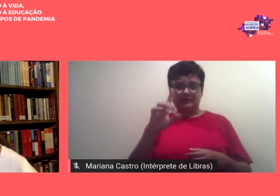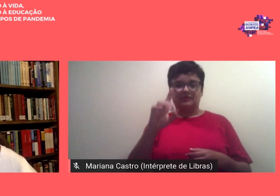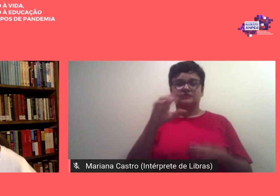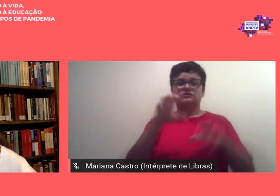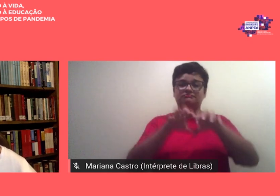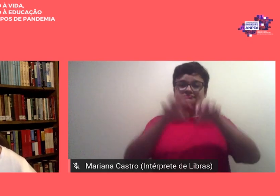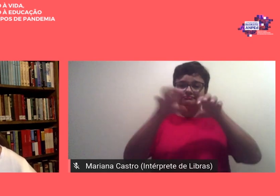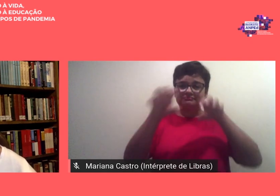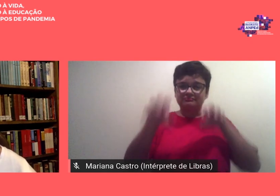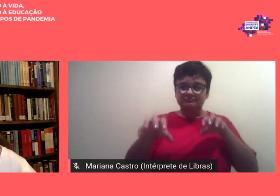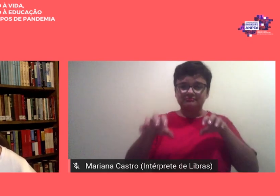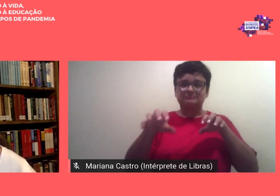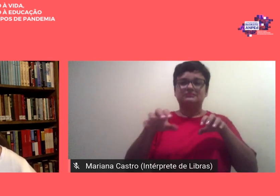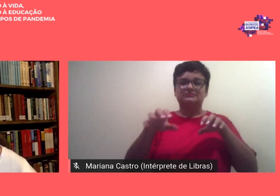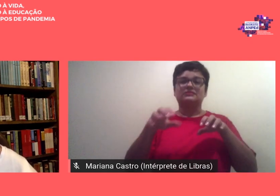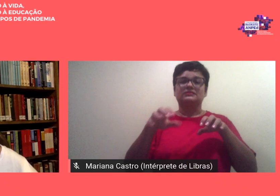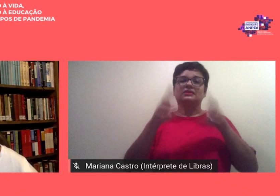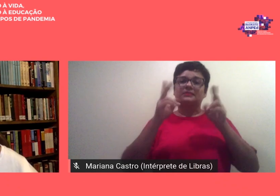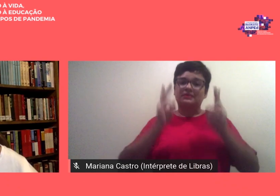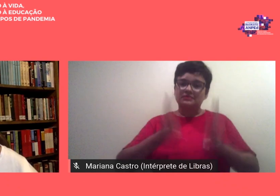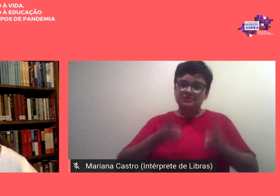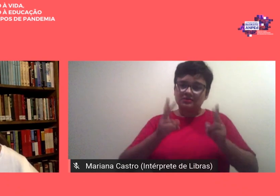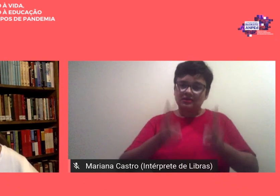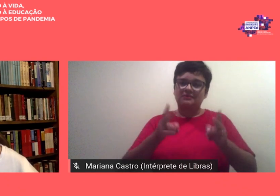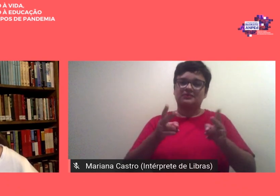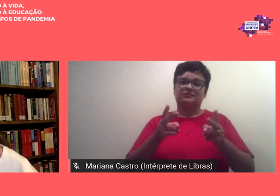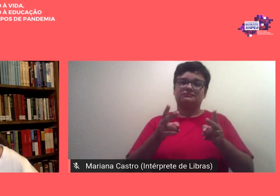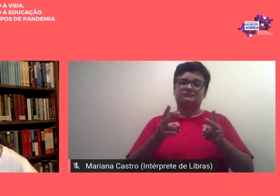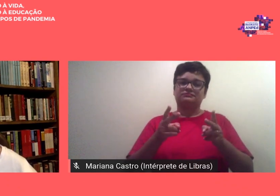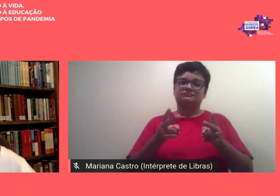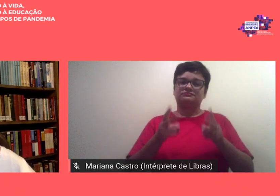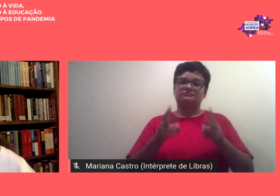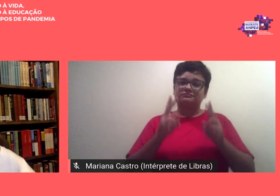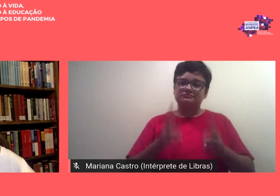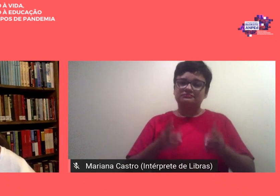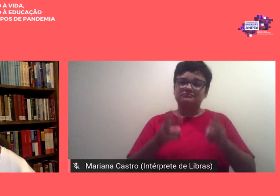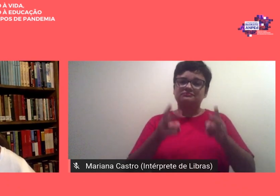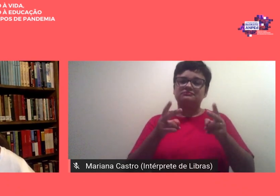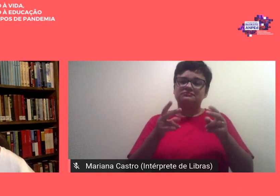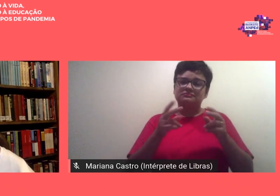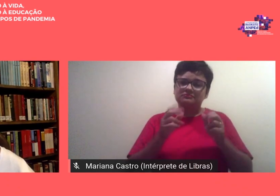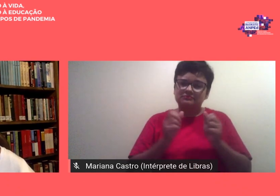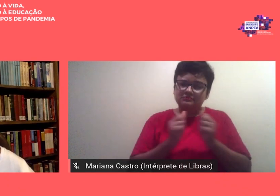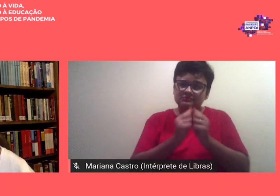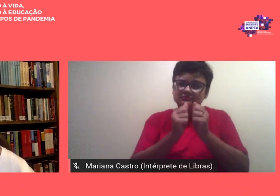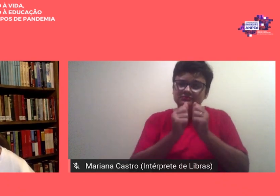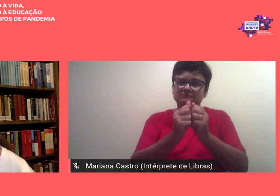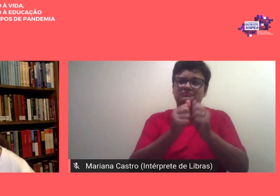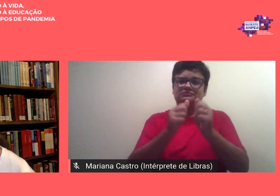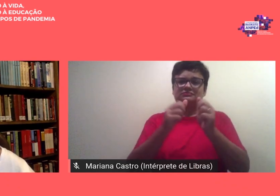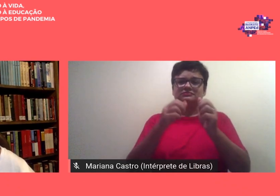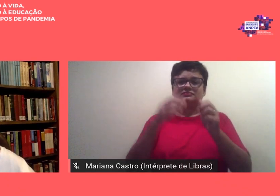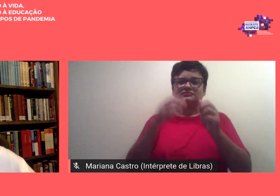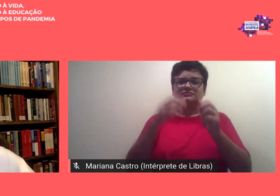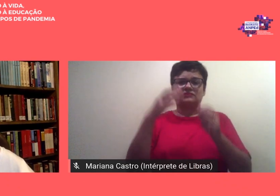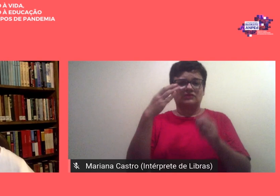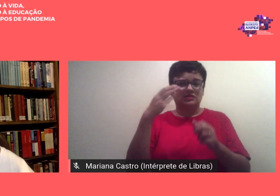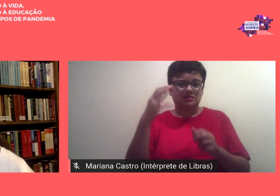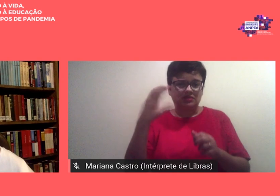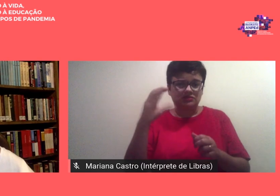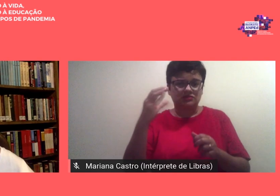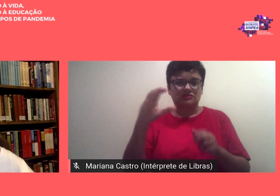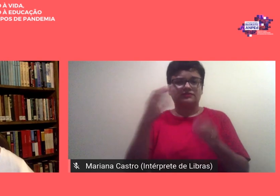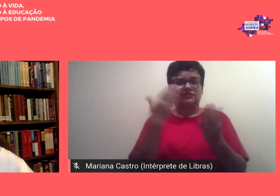mas que de maneira nenhuma deixou de se guiar pelos princípios científicos que